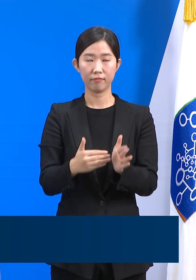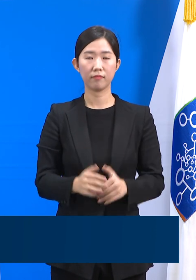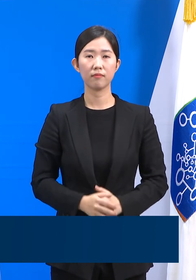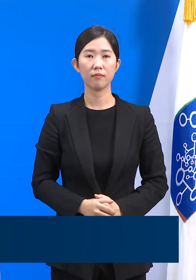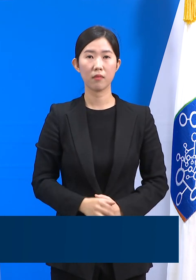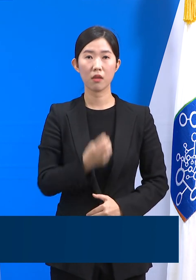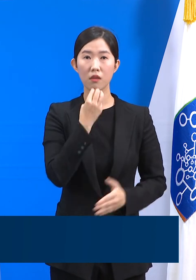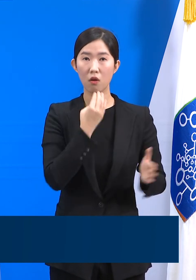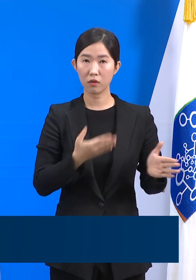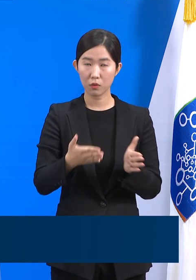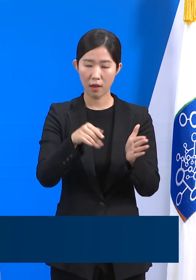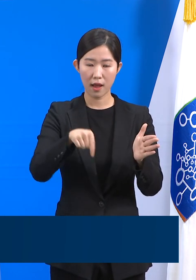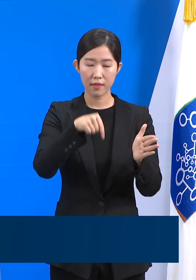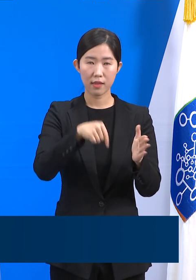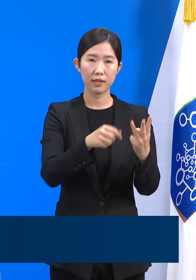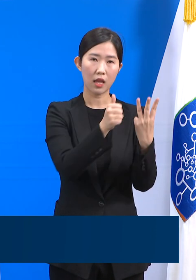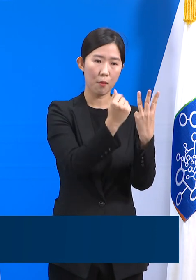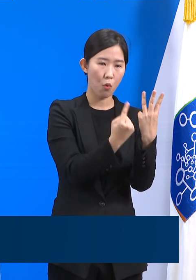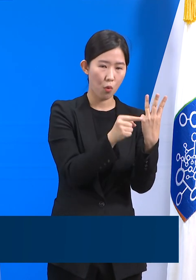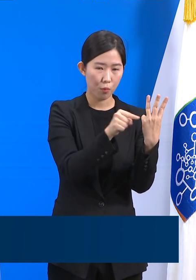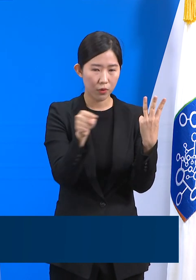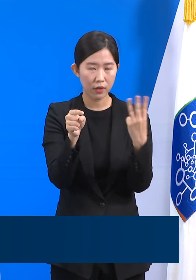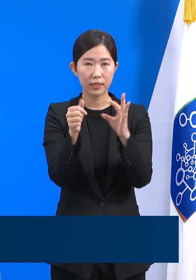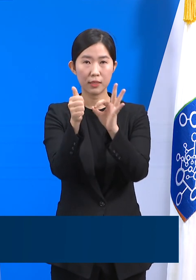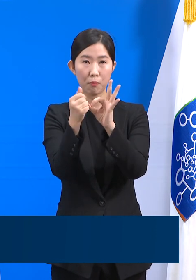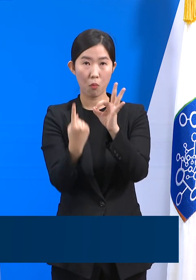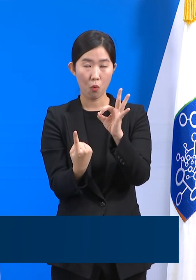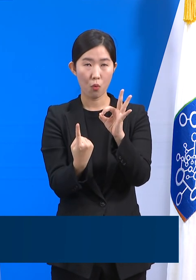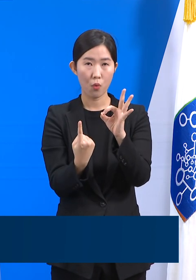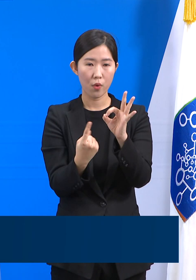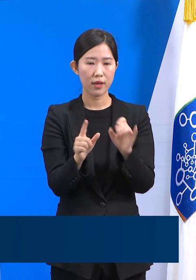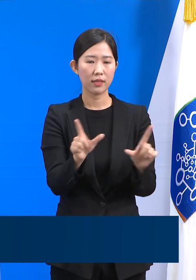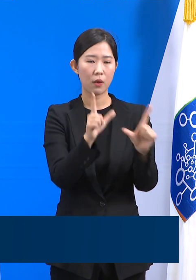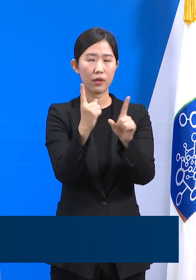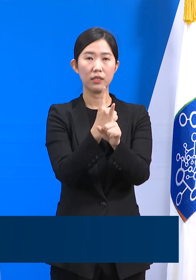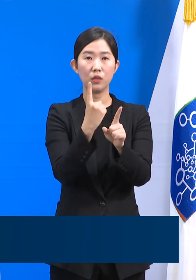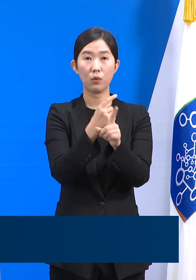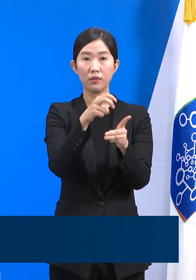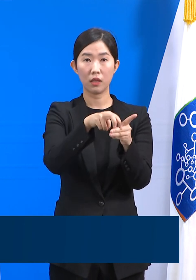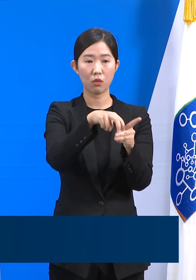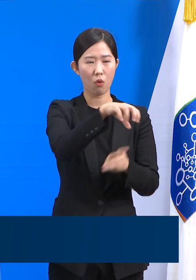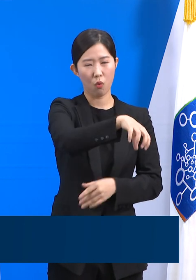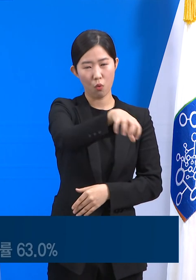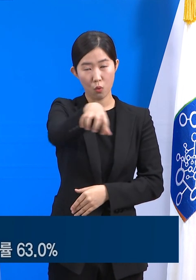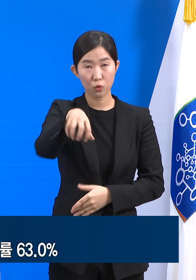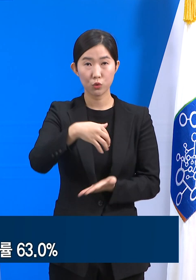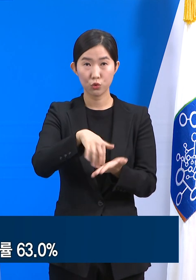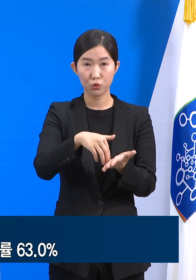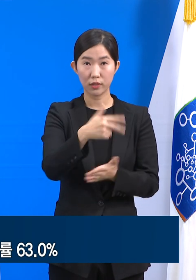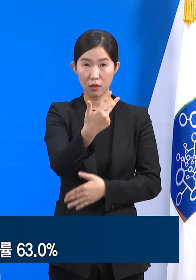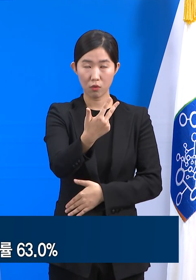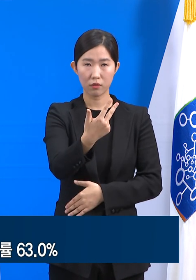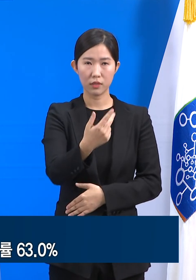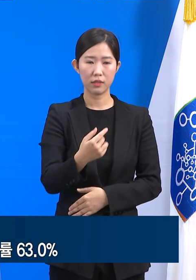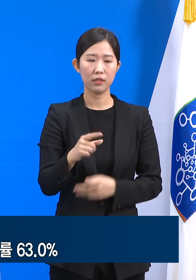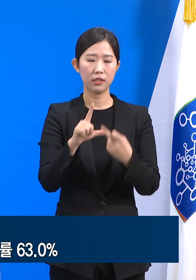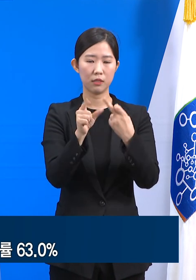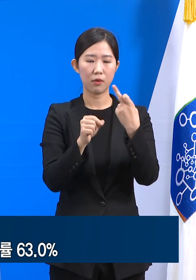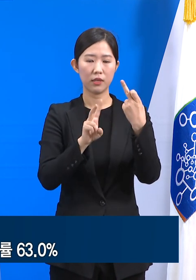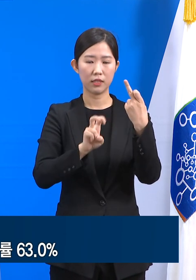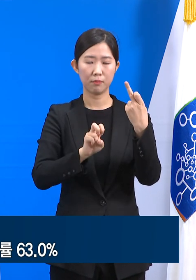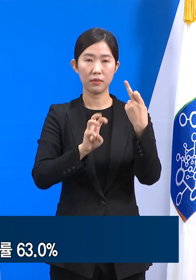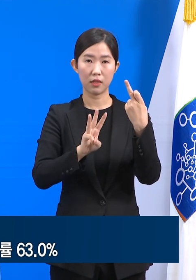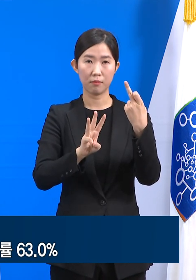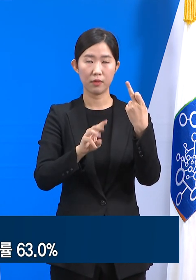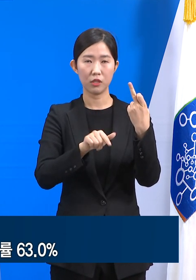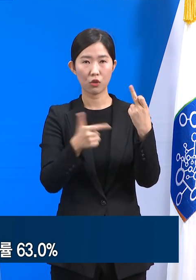경기도의 제3호부터 제10호까지 7개 생활치료센터에는 12월 23일 18시 기준으로 1